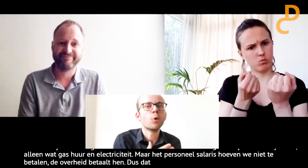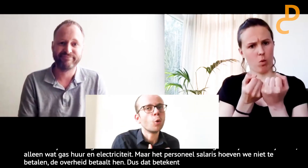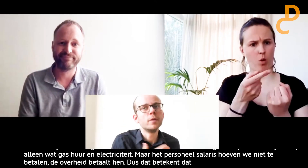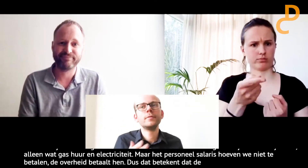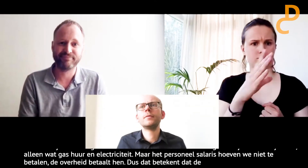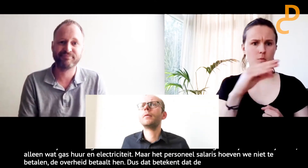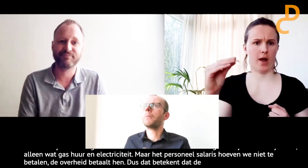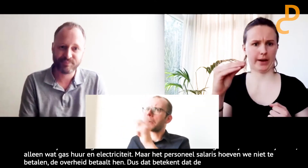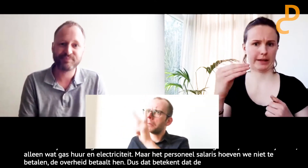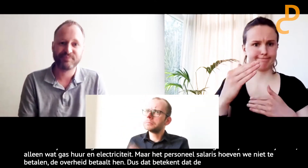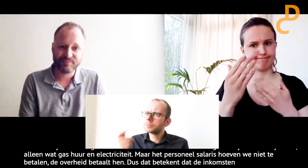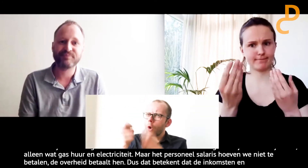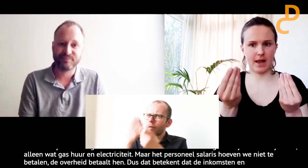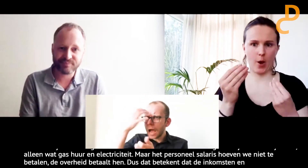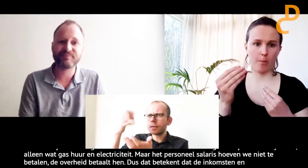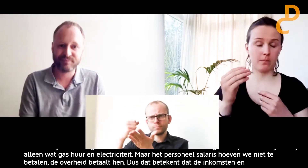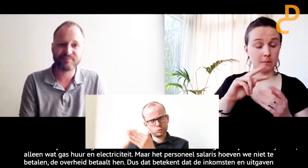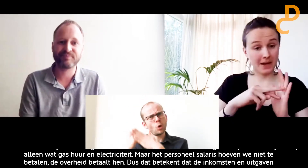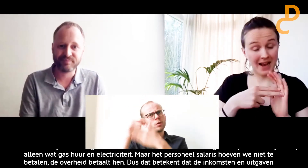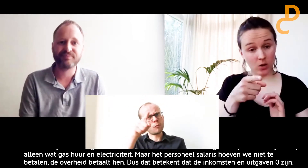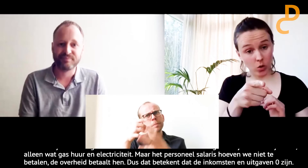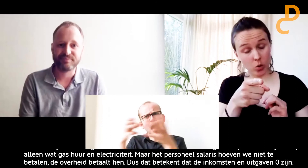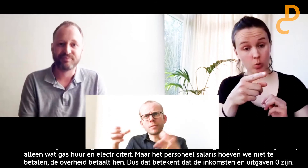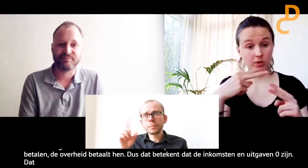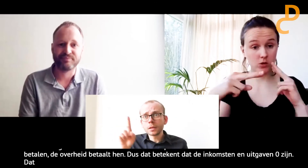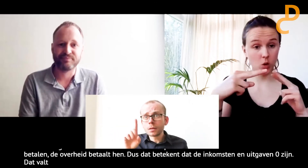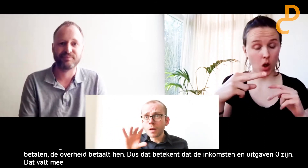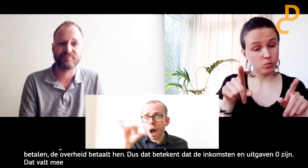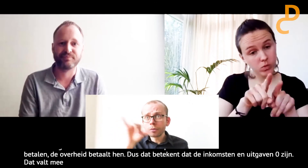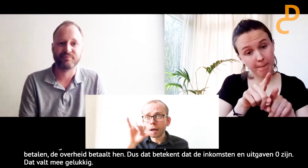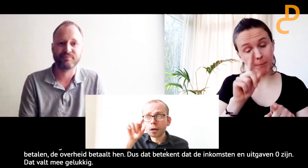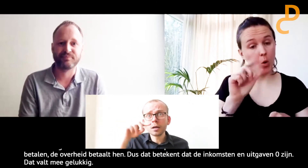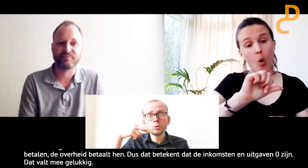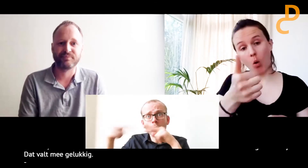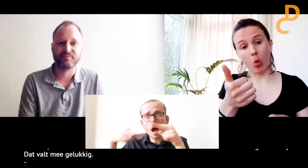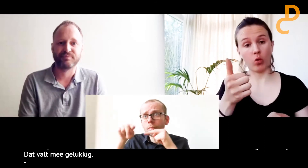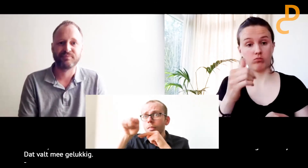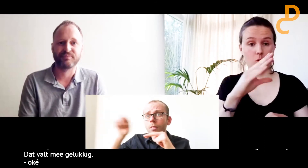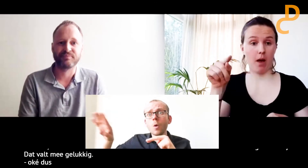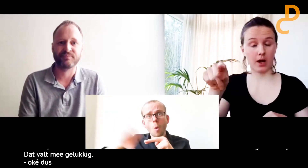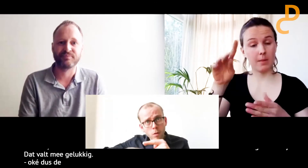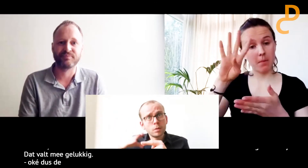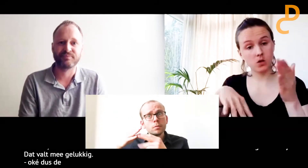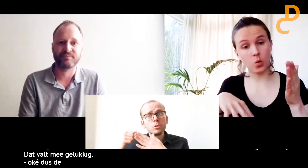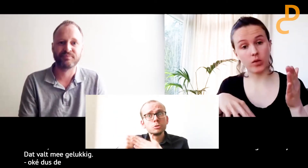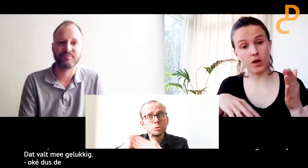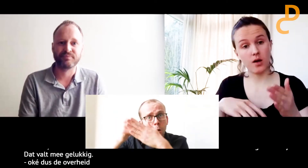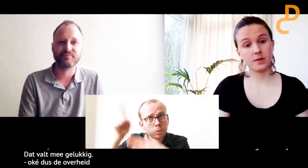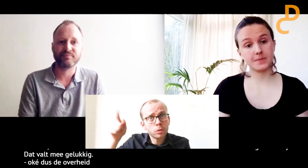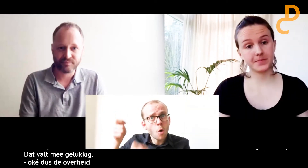Dus dat valt wel mee gelukkig. Oké. Dus de overheid ondersteunt jouw bedrijf wel. En de andere restaurants, krijgen